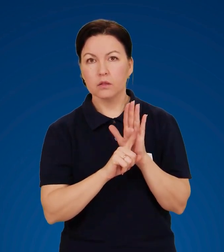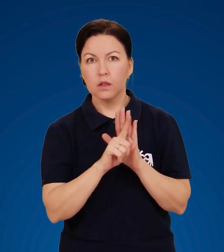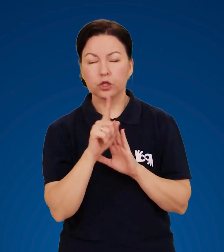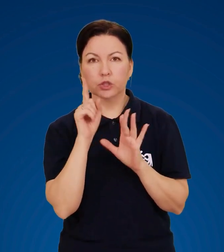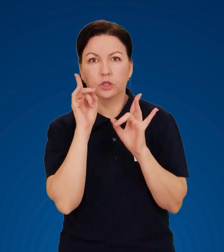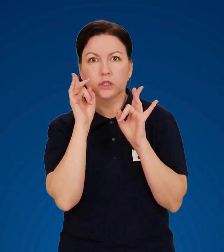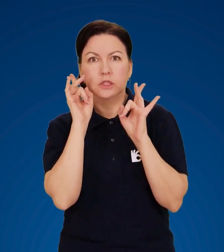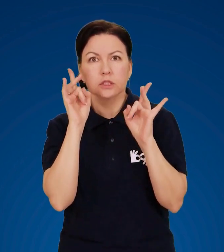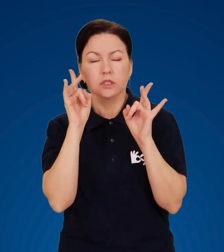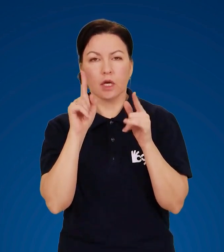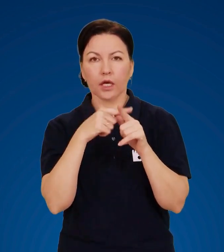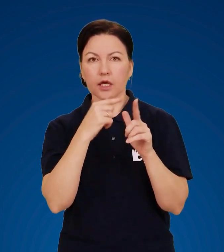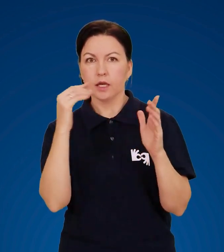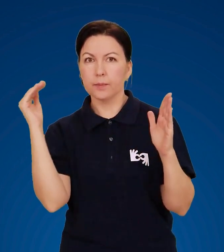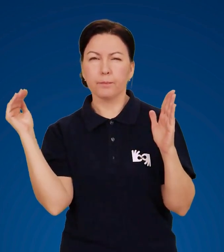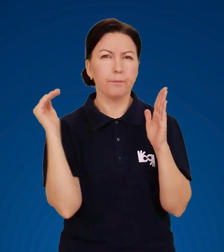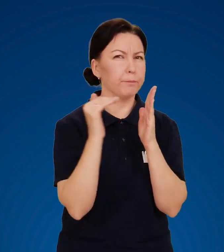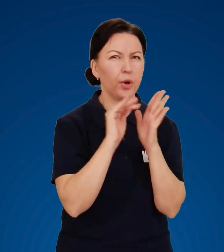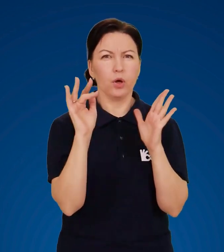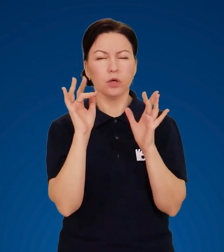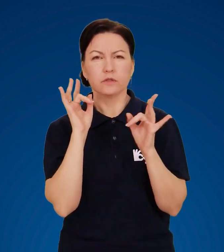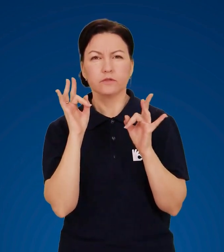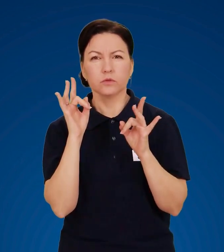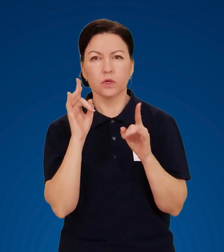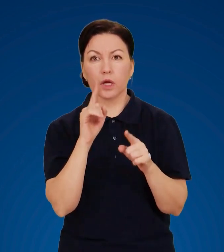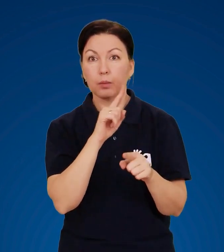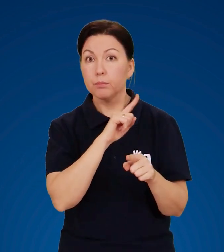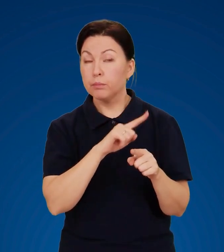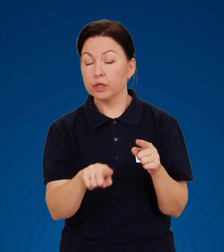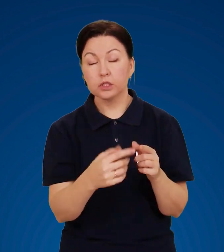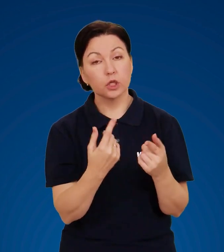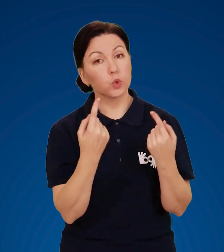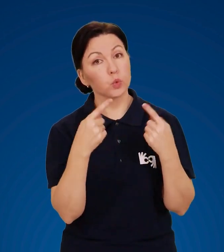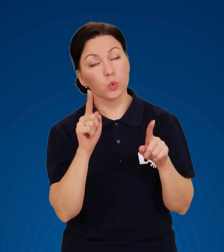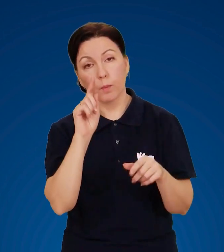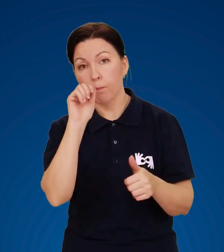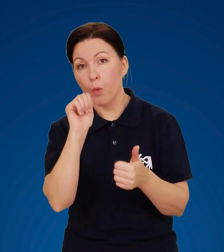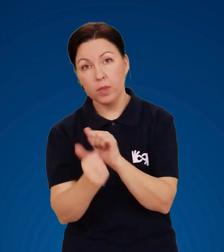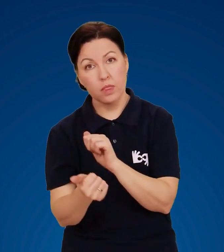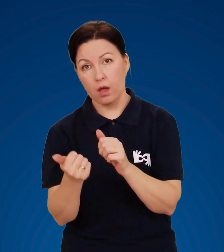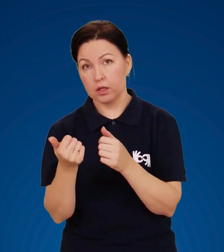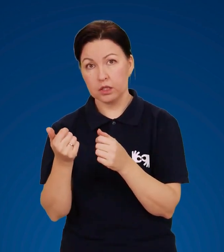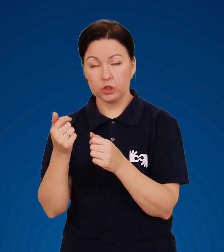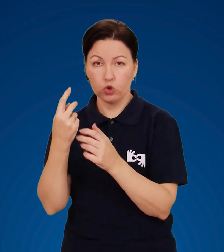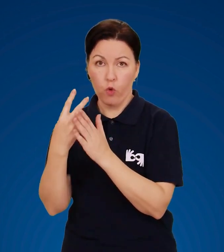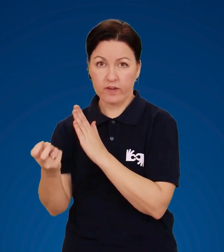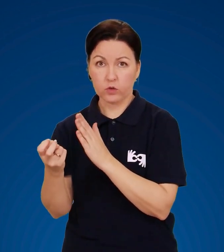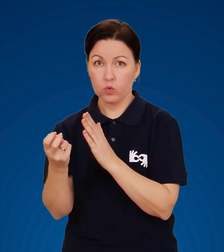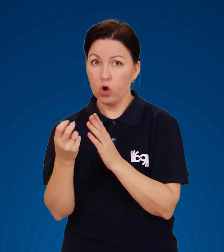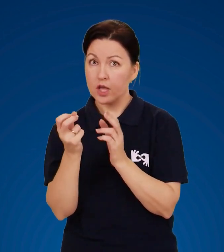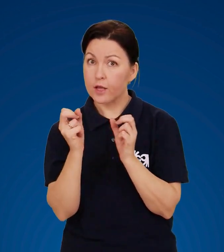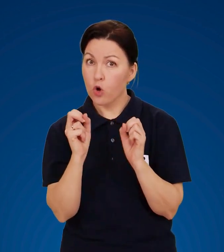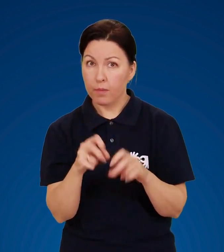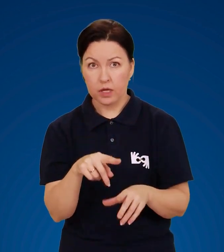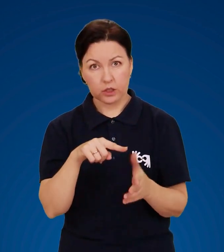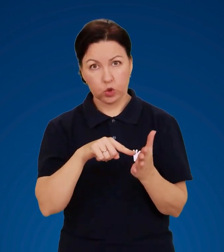наче дзимчить чи якось відлунює, негайно змініть схованку, що стала небезпечною.